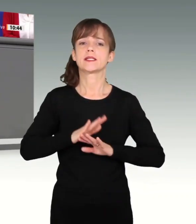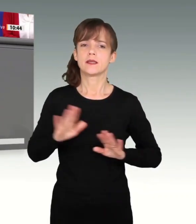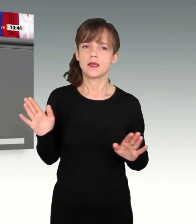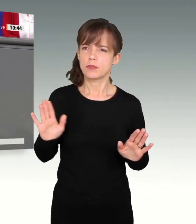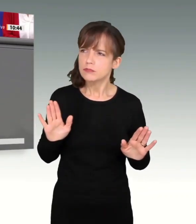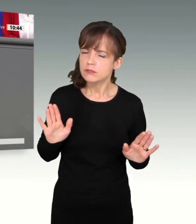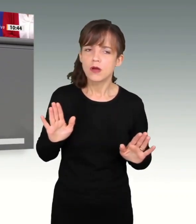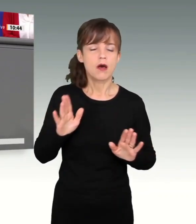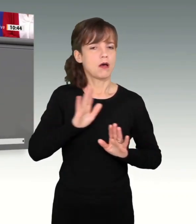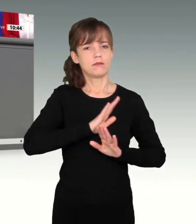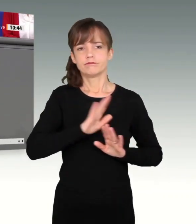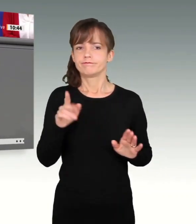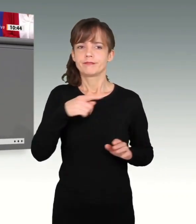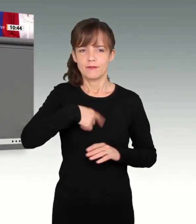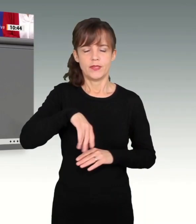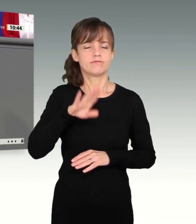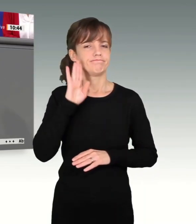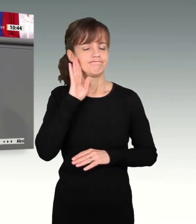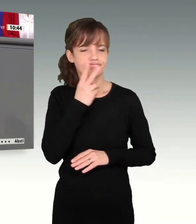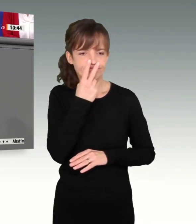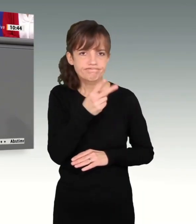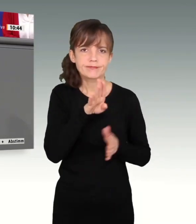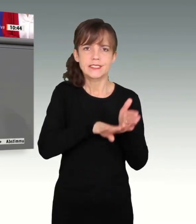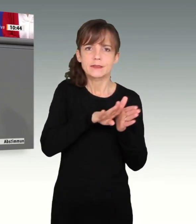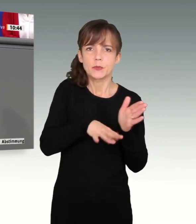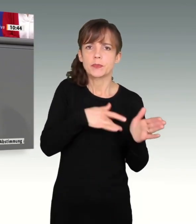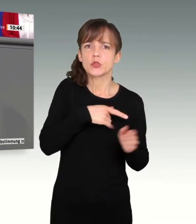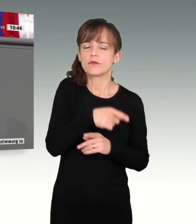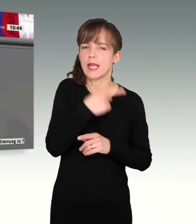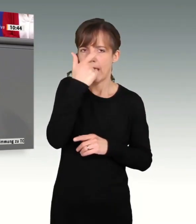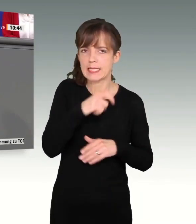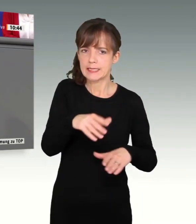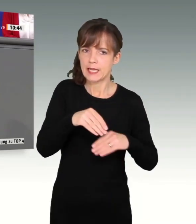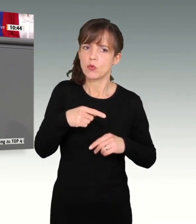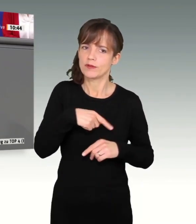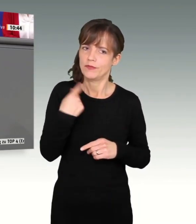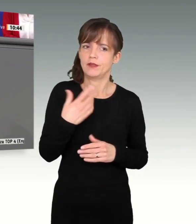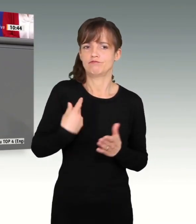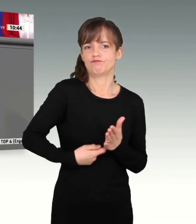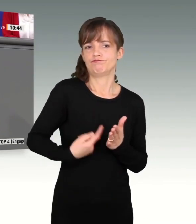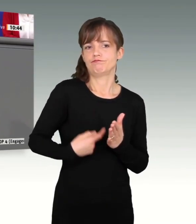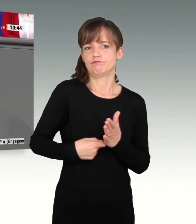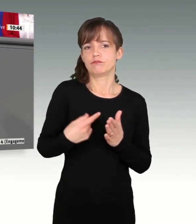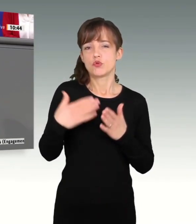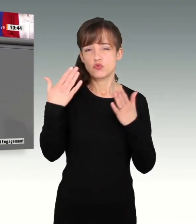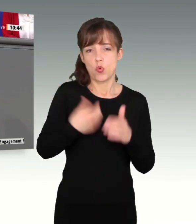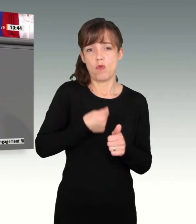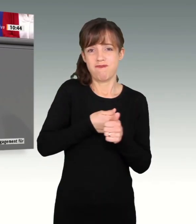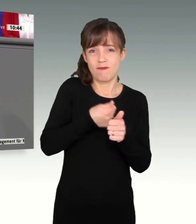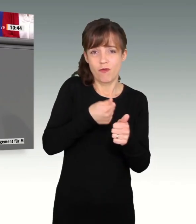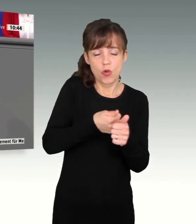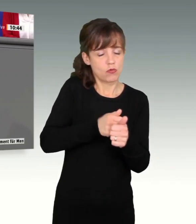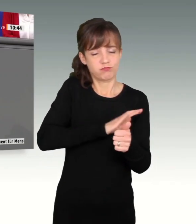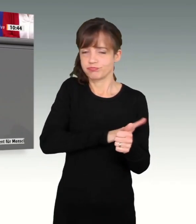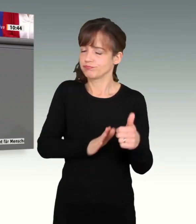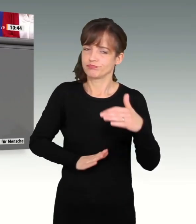diese Diskriminierung. Wir nehmen das ernst. Und wir werden auch die transnationale Dimension der Verfolgung von religiösen